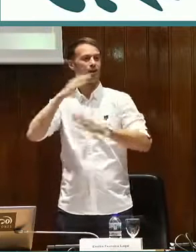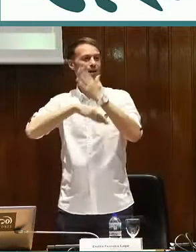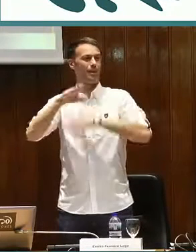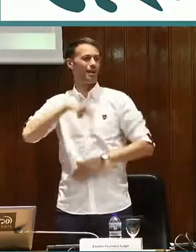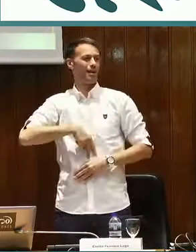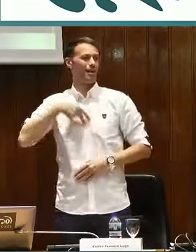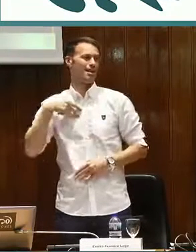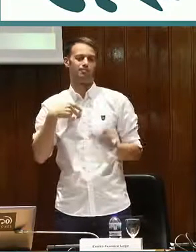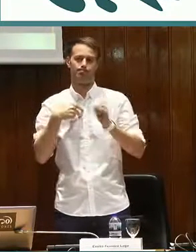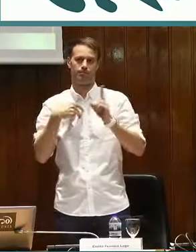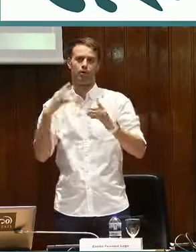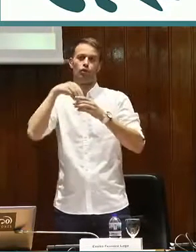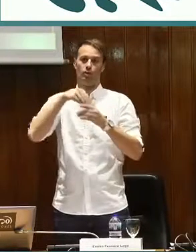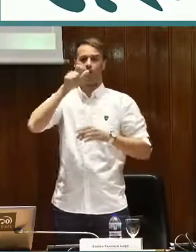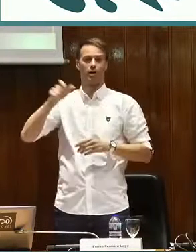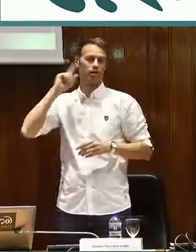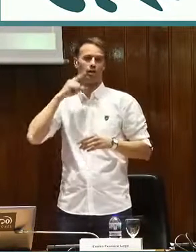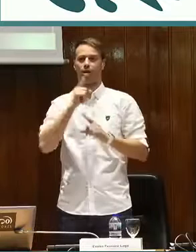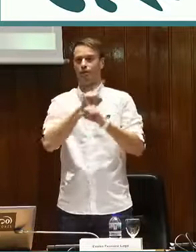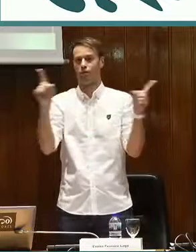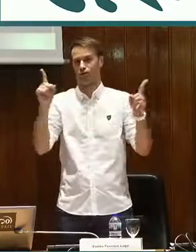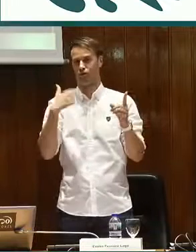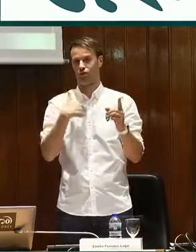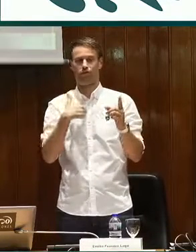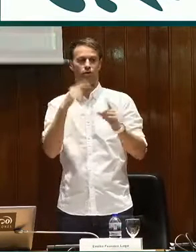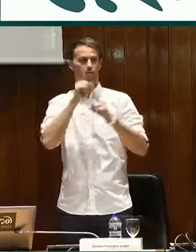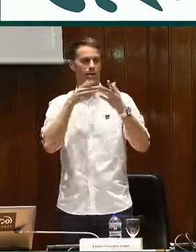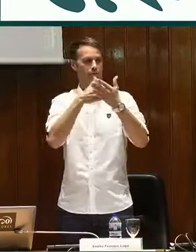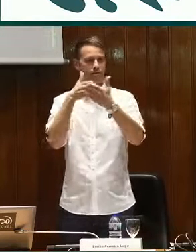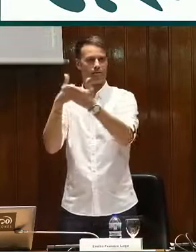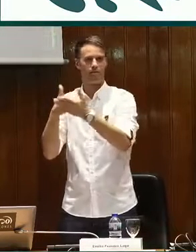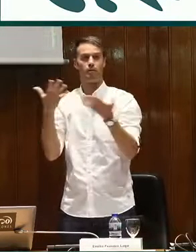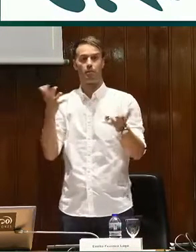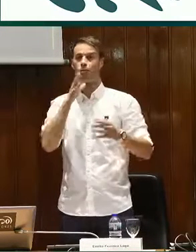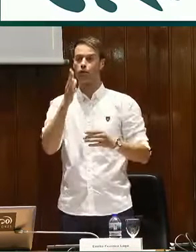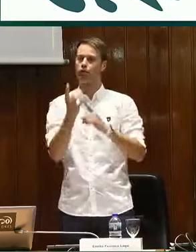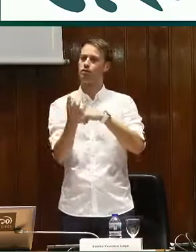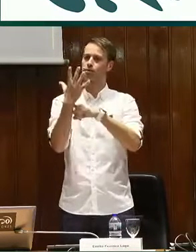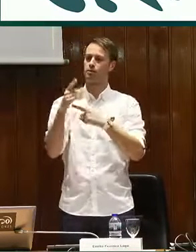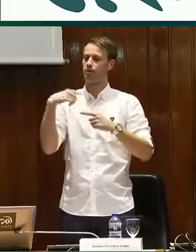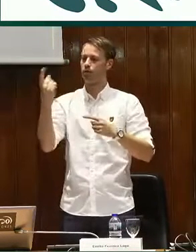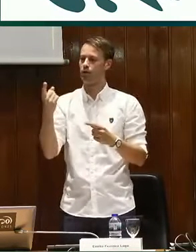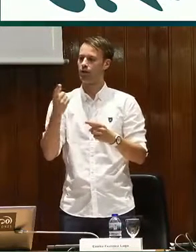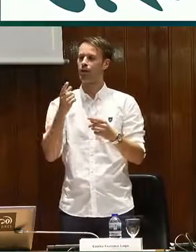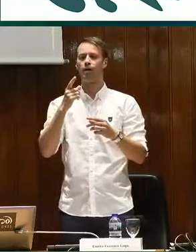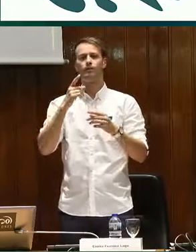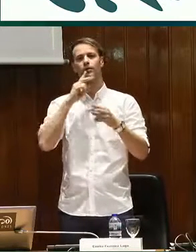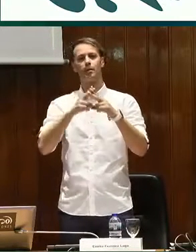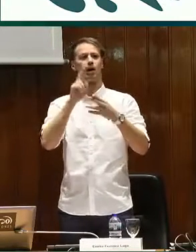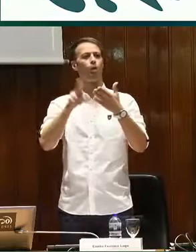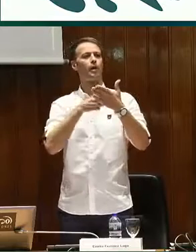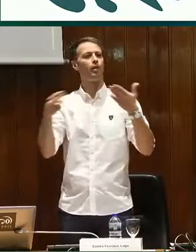las personas con discapacidad en general, y no se cumple y en concreto las personas sordas, seguimos teniendo barreras.